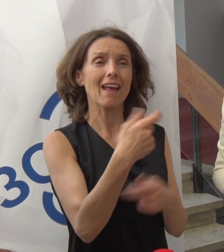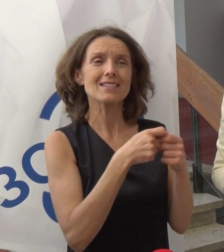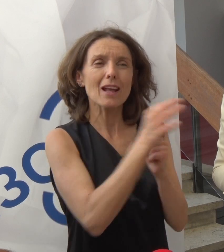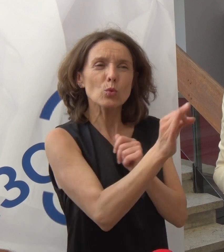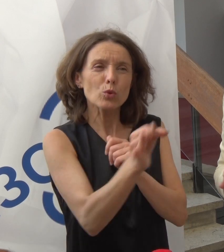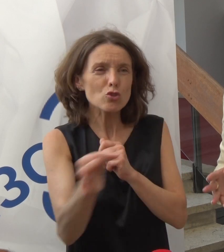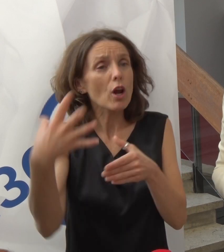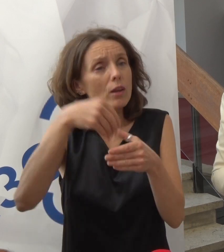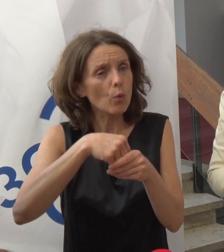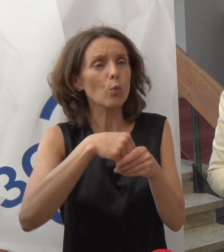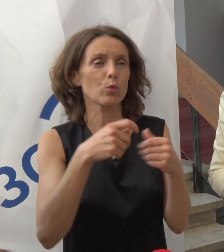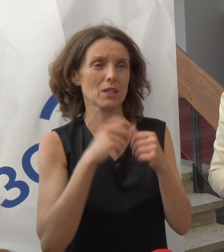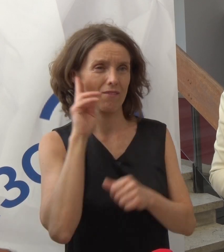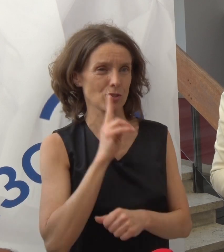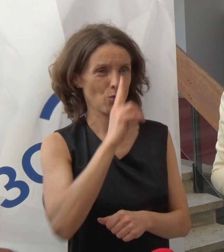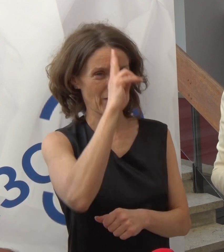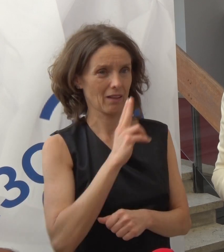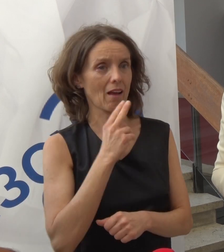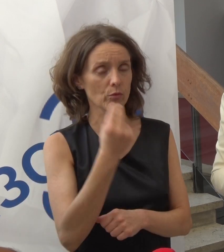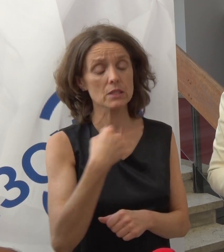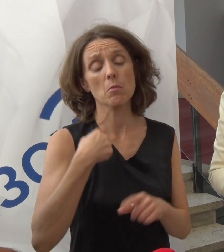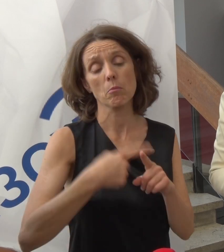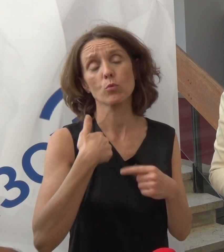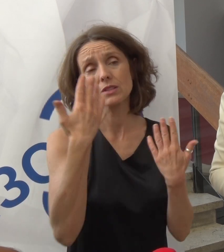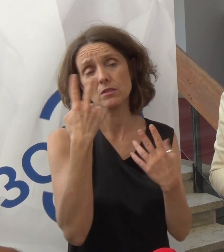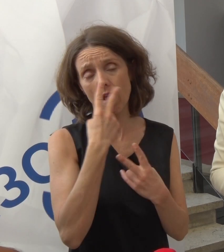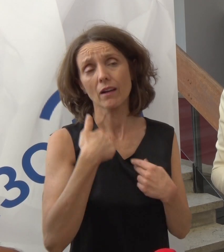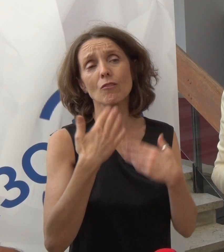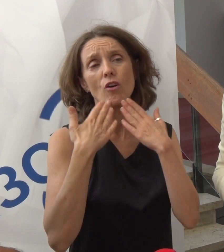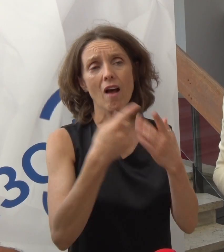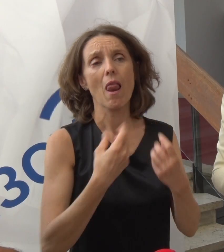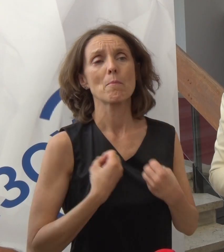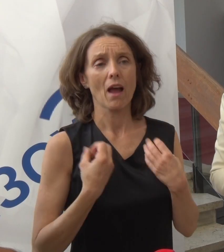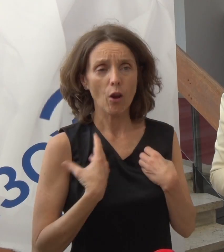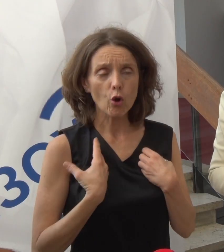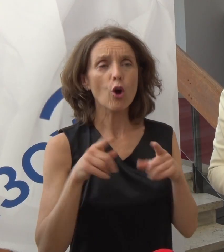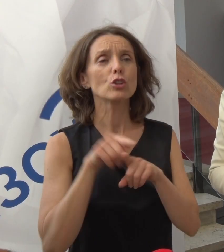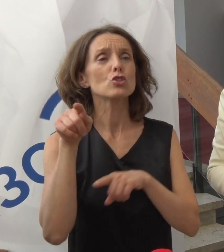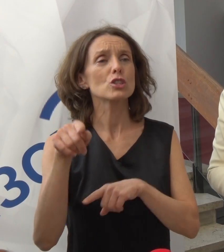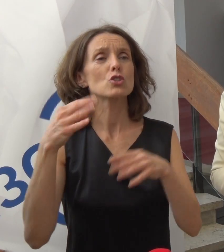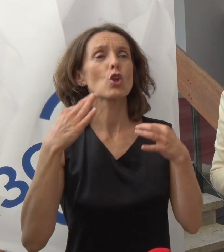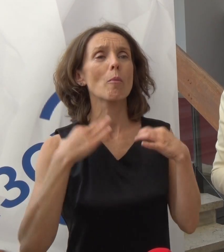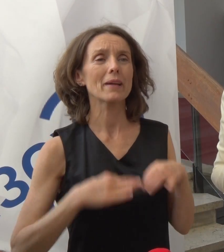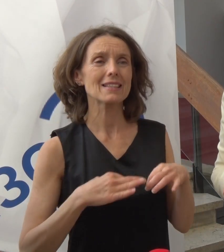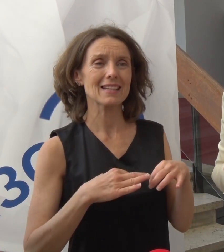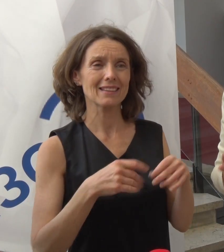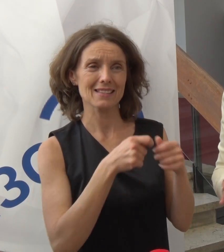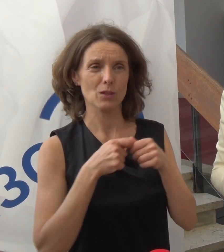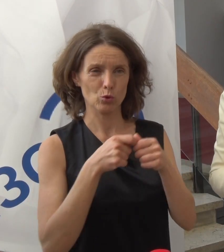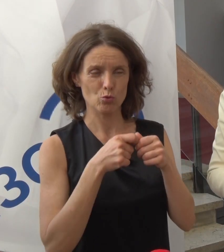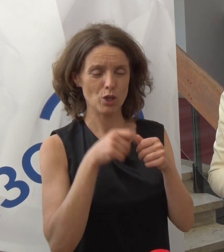Saveza gluvih i naglovih Srbije. Zahvaljujem se naravno Mihajlu Gordiću i predsjednici udruženja